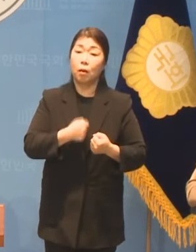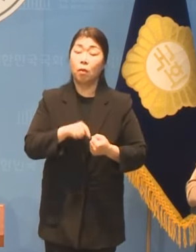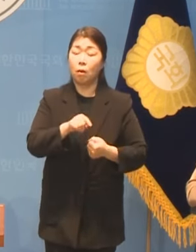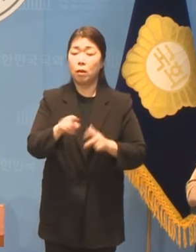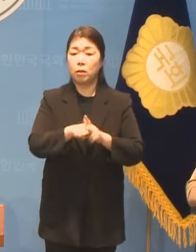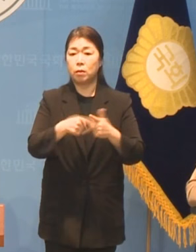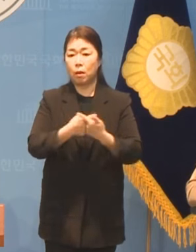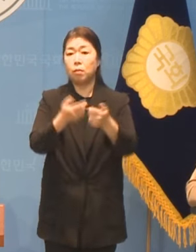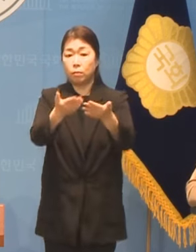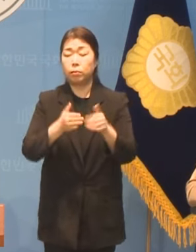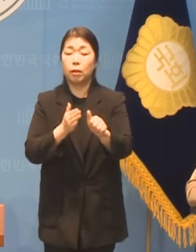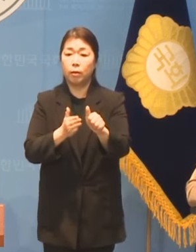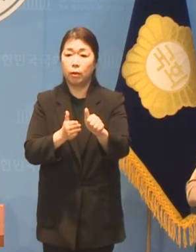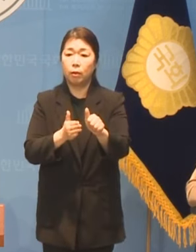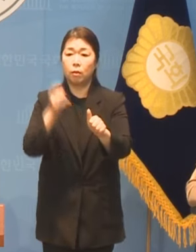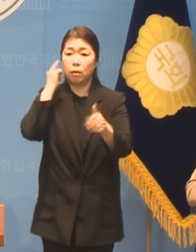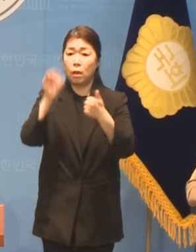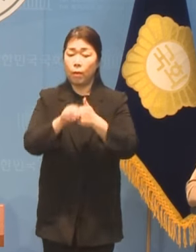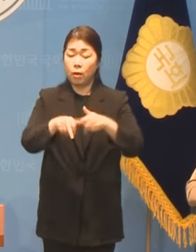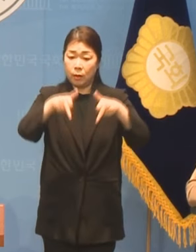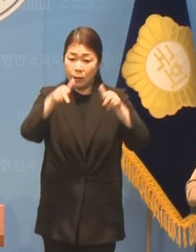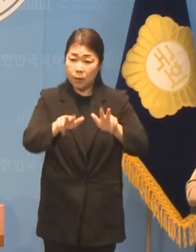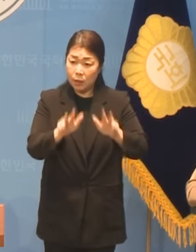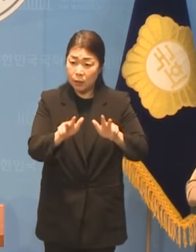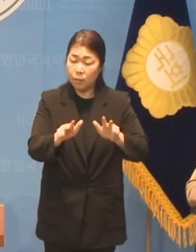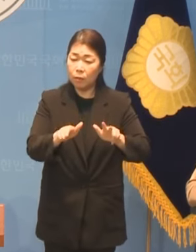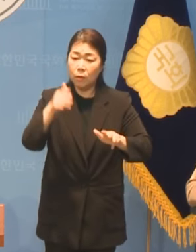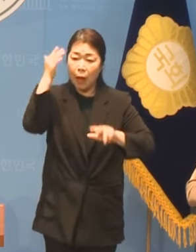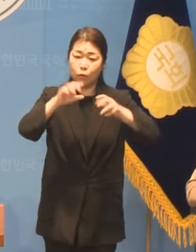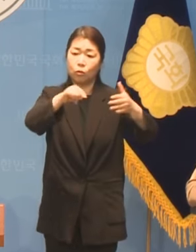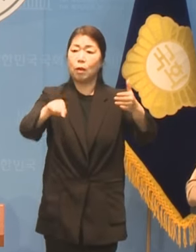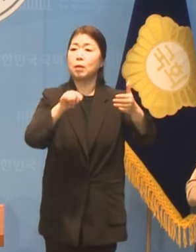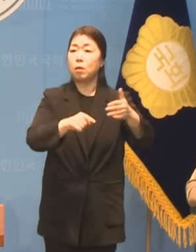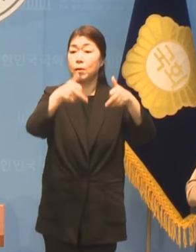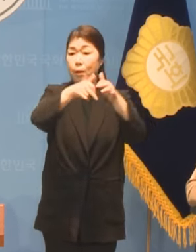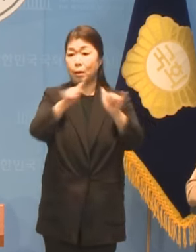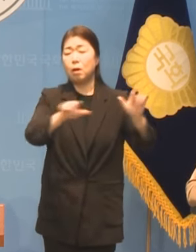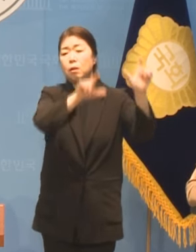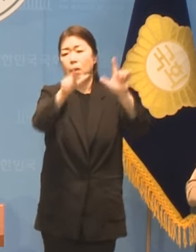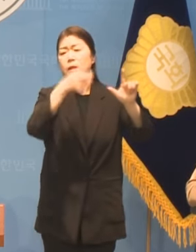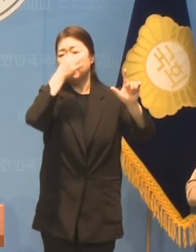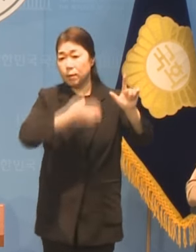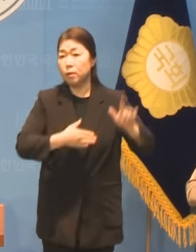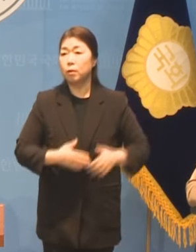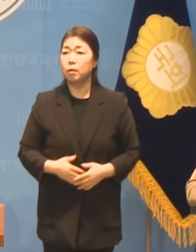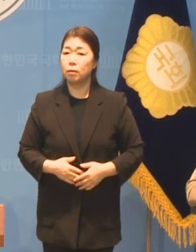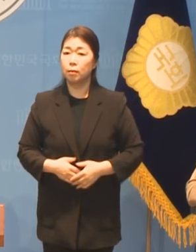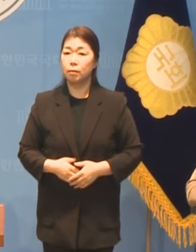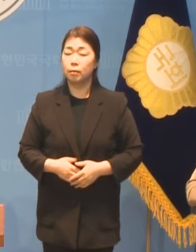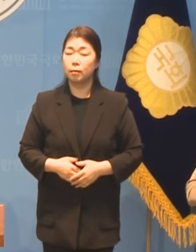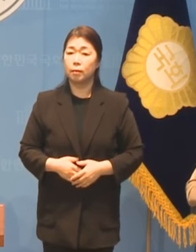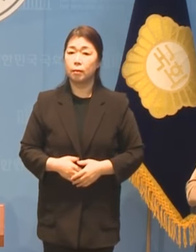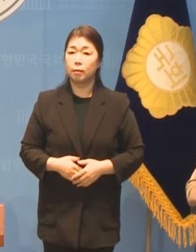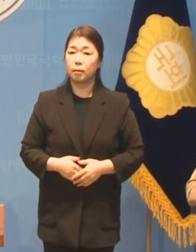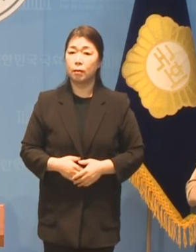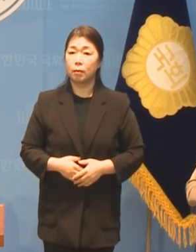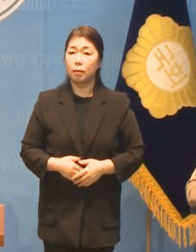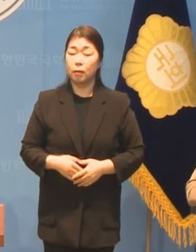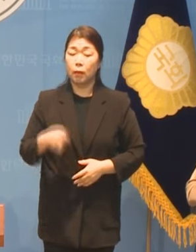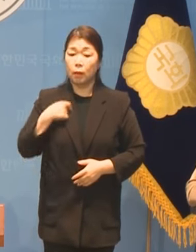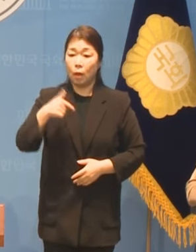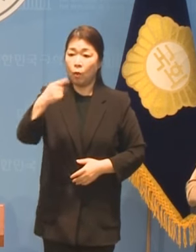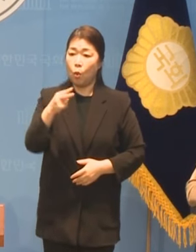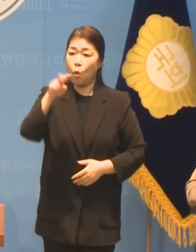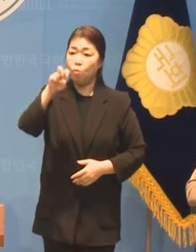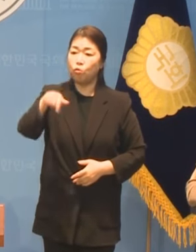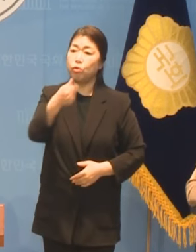그만큼 대한민국의 장애인들은 오늘 하루를 살아내는 것이 쉽지 않습니다 저는 노무현